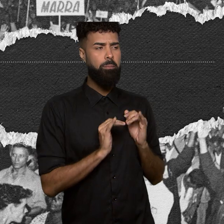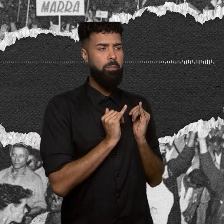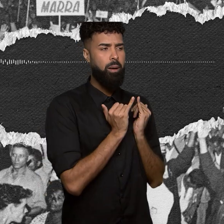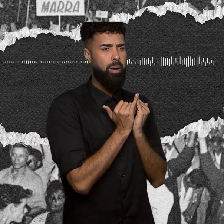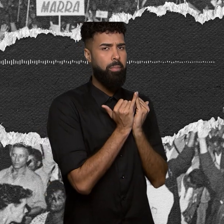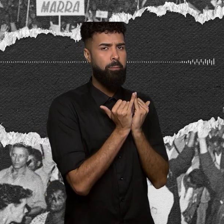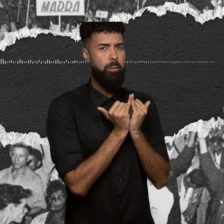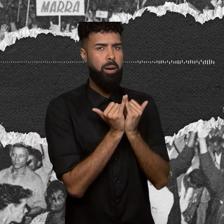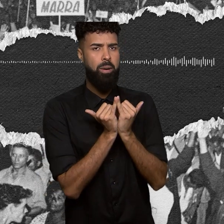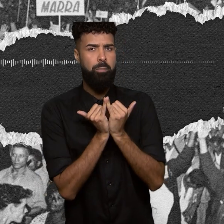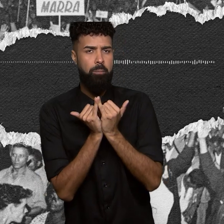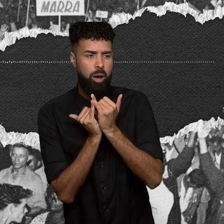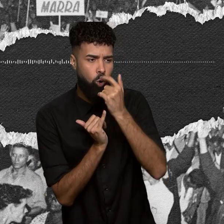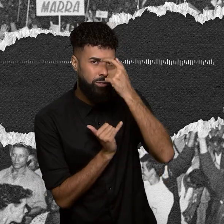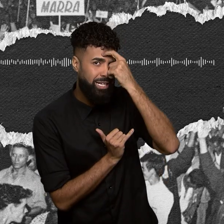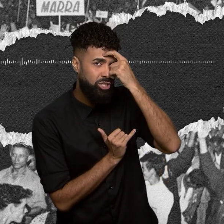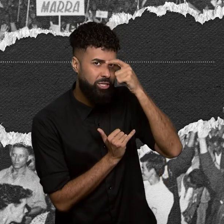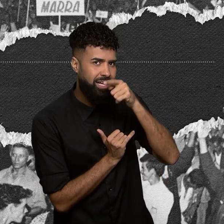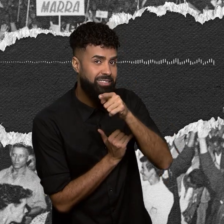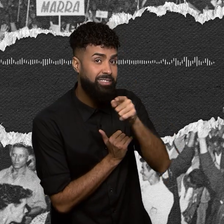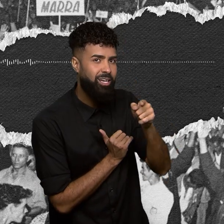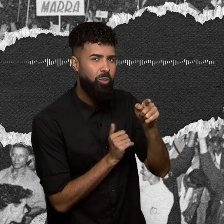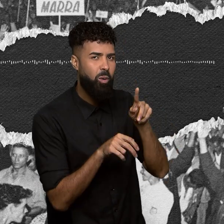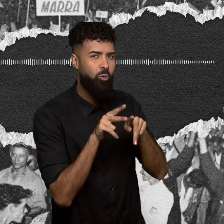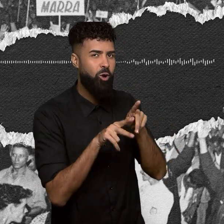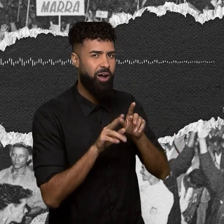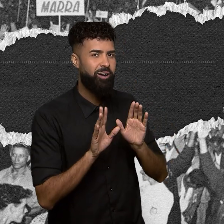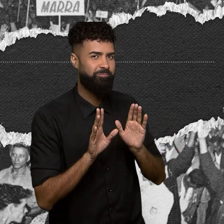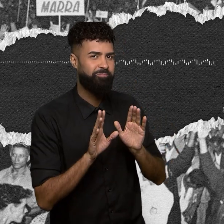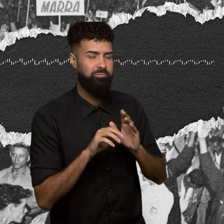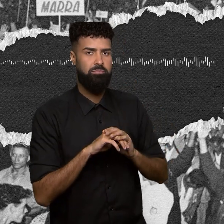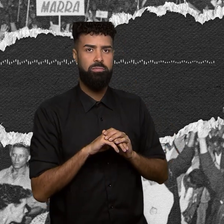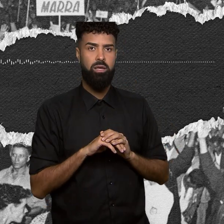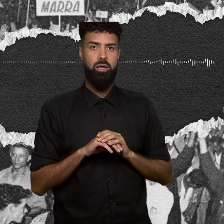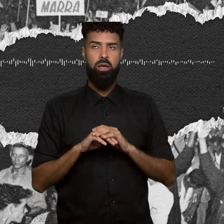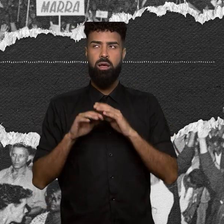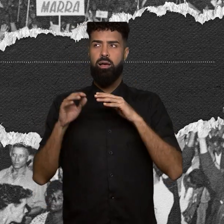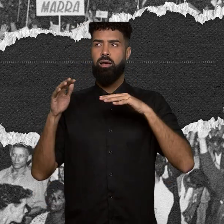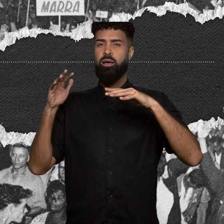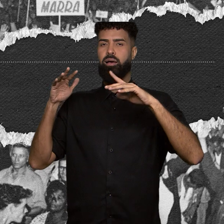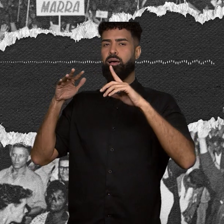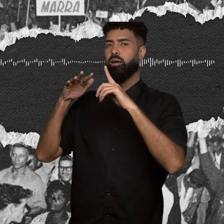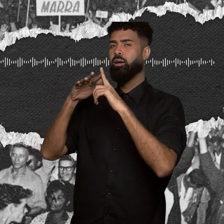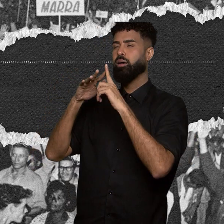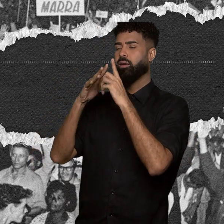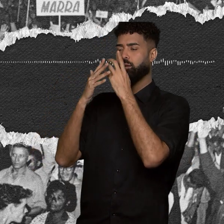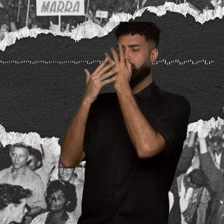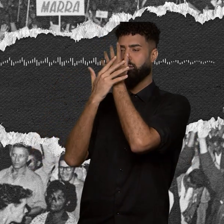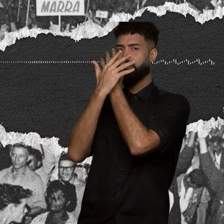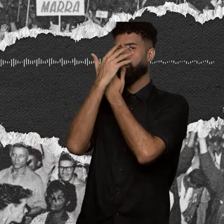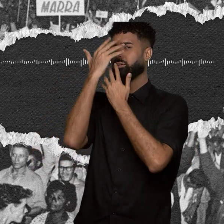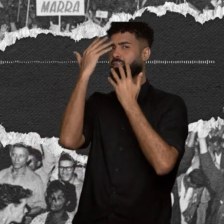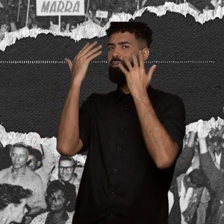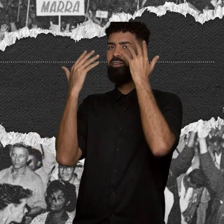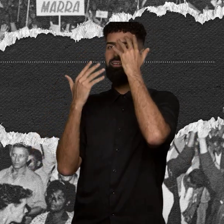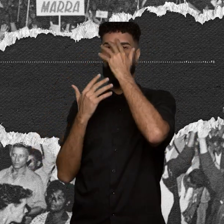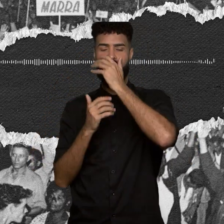de conscientização popular. Desaparecer no meio do povo, virar fermento na massa.